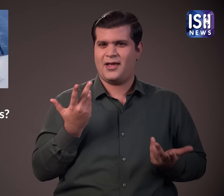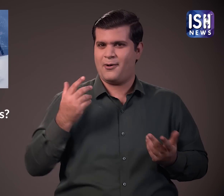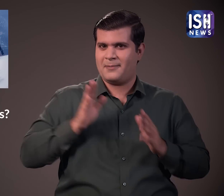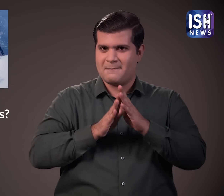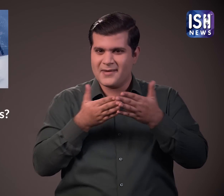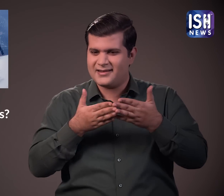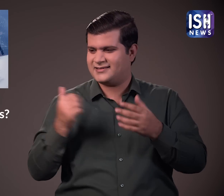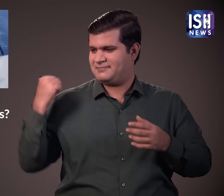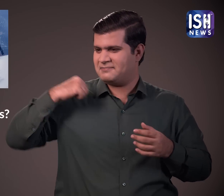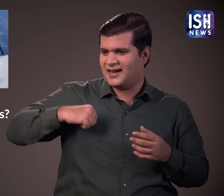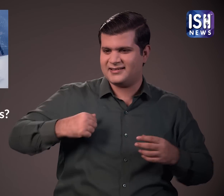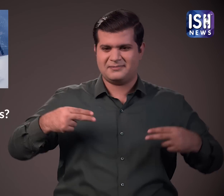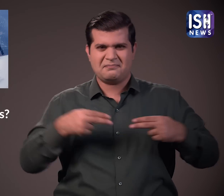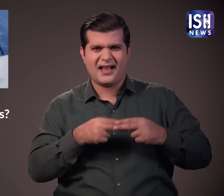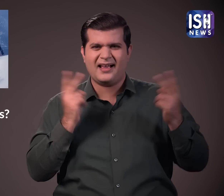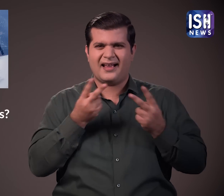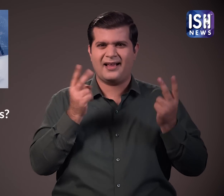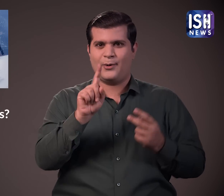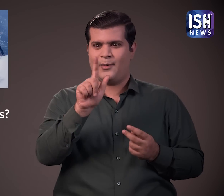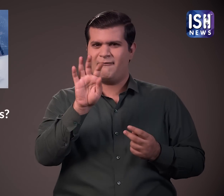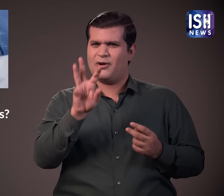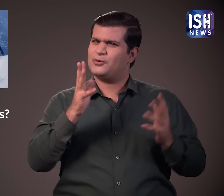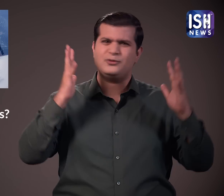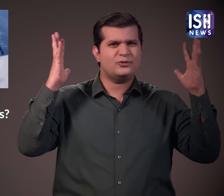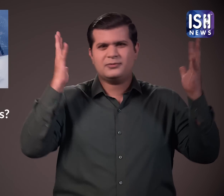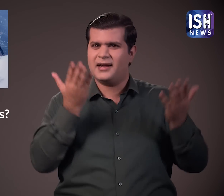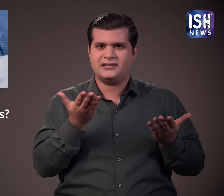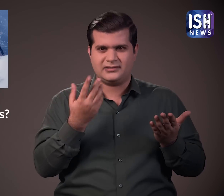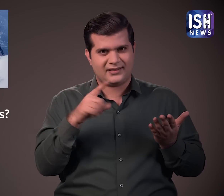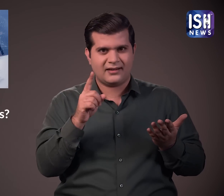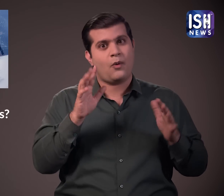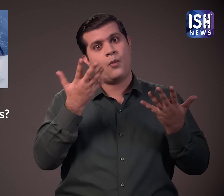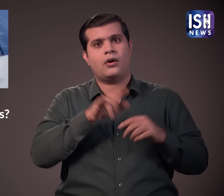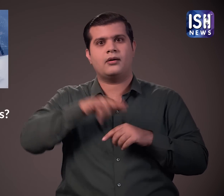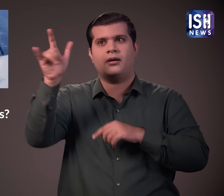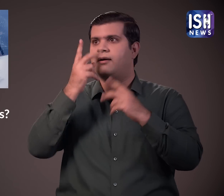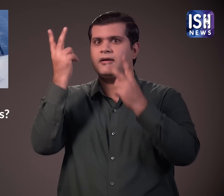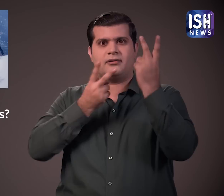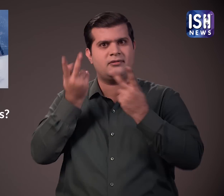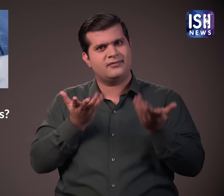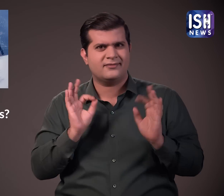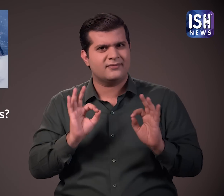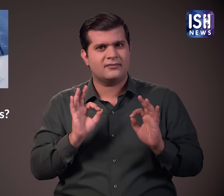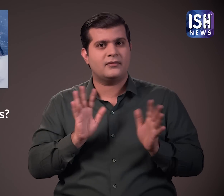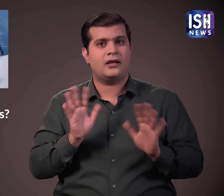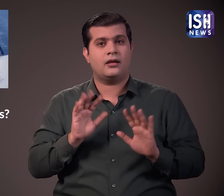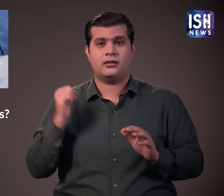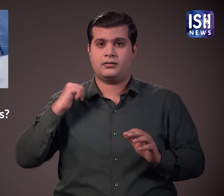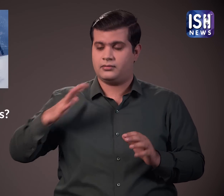बेल्ट आधी खरीद सकते हैं एक लाग चालेस हजार रुपए बहुत सारा पैसा है, आप इसे एक इंटरनेशनल ट्रिप भी कर सकते है, एक बैग जो